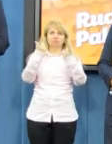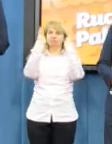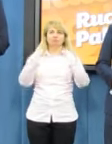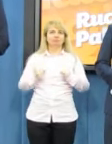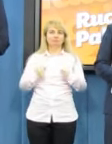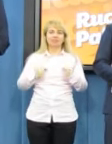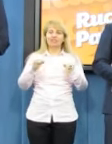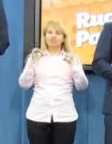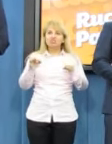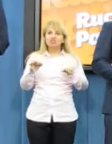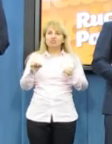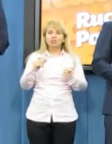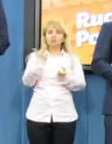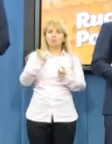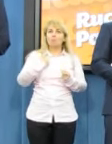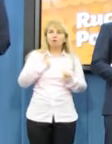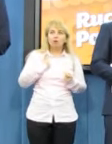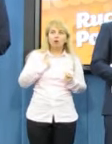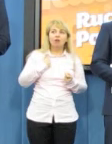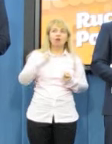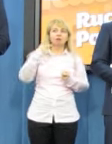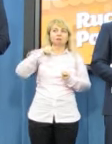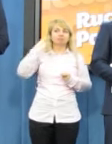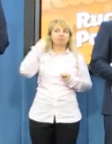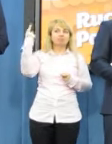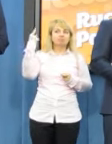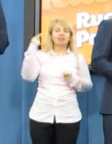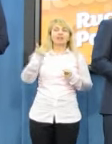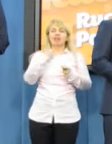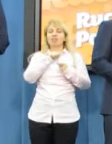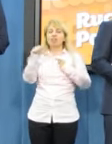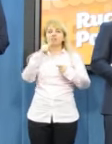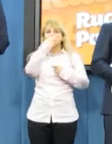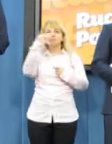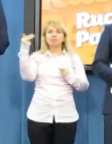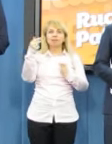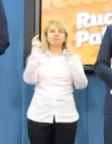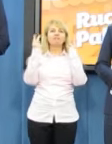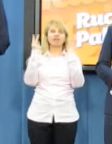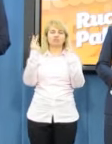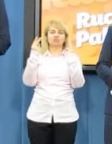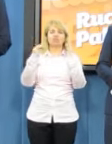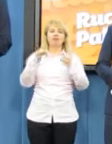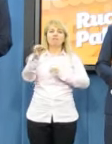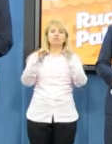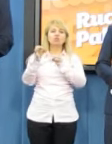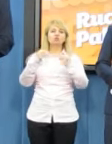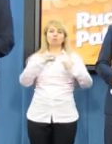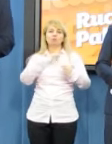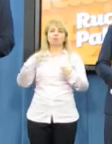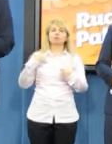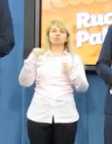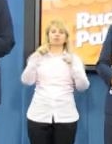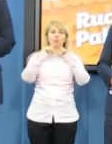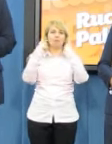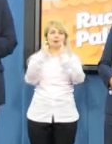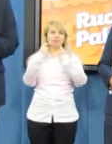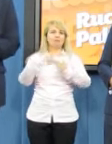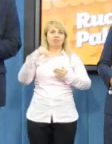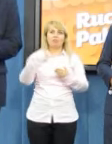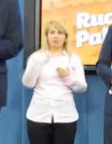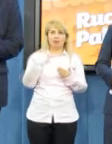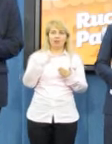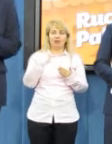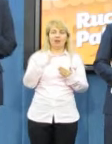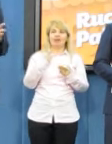Wydarzyła się rzecz bezprecedensowa, rzecz, która chyba do tej pory w historii polskiego parlamentaryzmu nie miała miejsca.